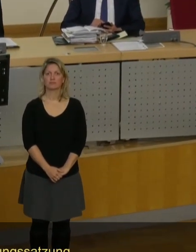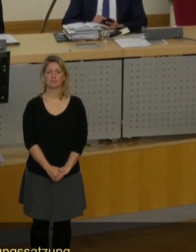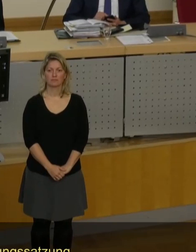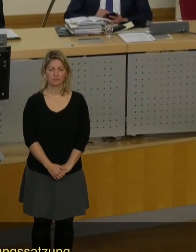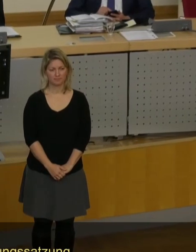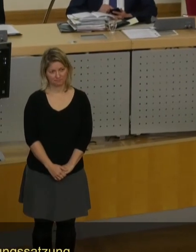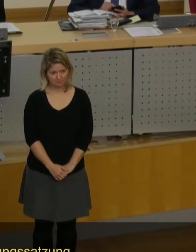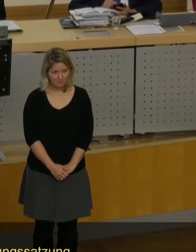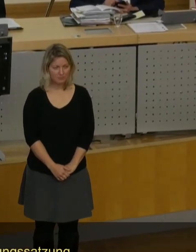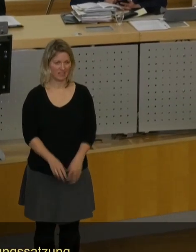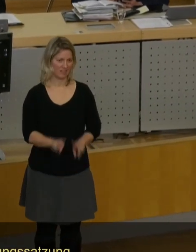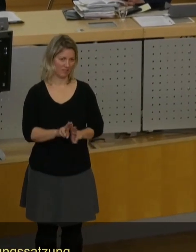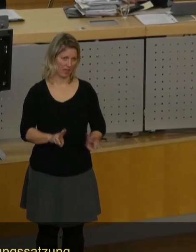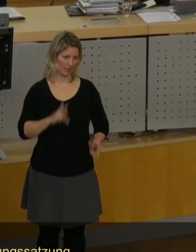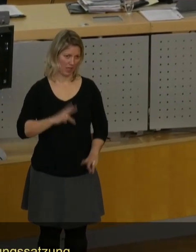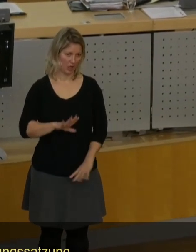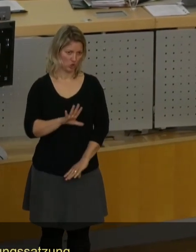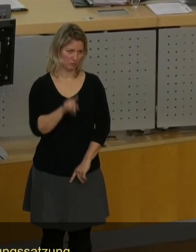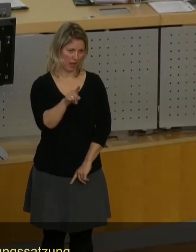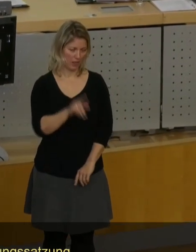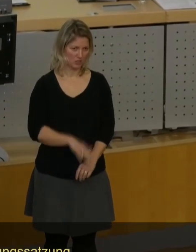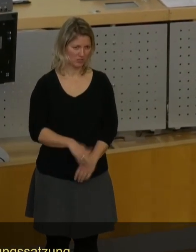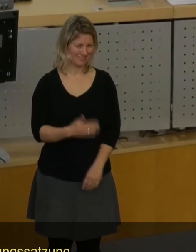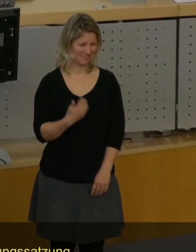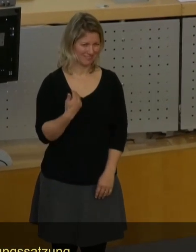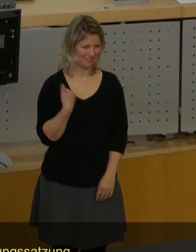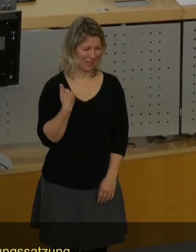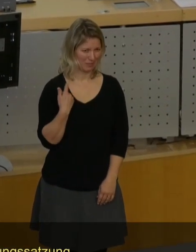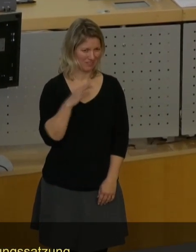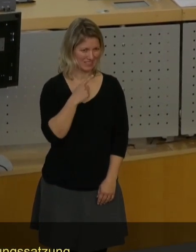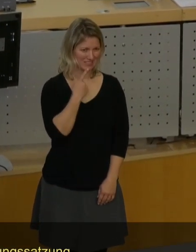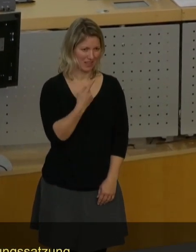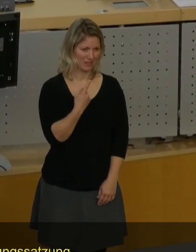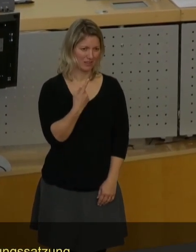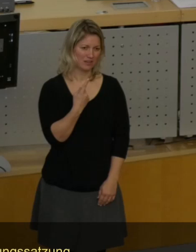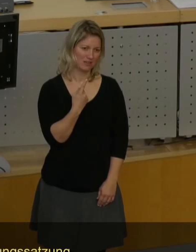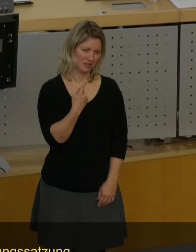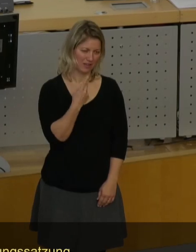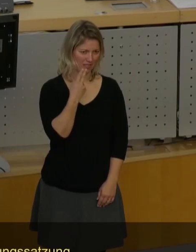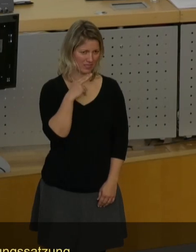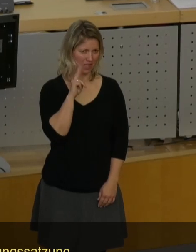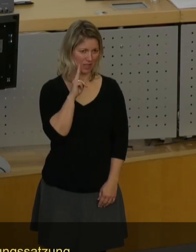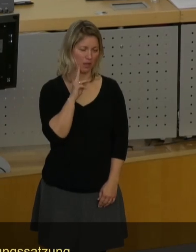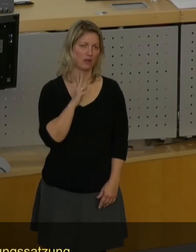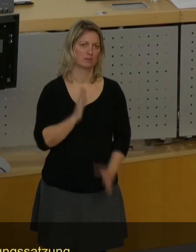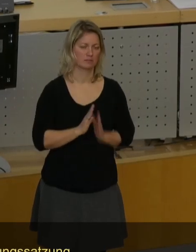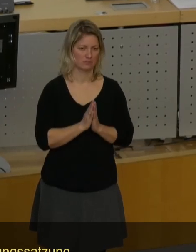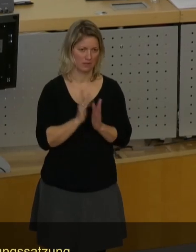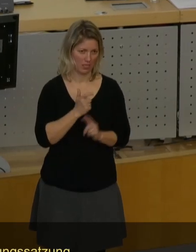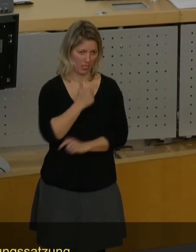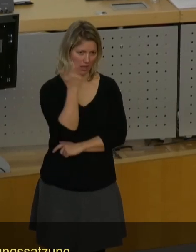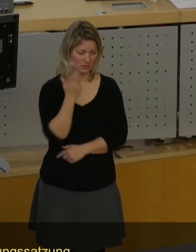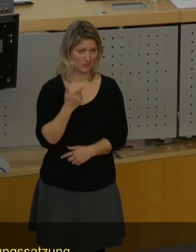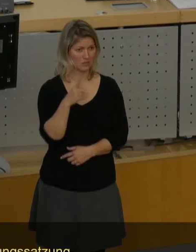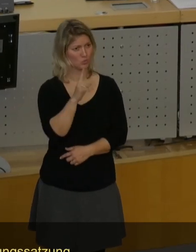Verehrter Herr Schmelig, was Sie jetzt hier gesagt haben, ist ja alles ganz nett. Aber mal ganz ernsthaft, Sie wollen